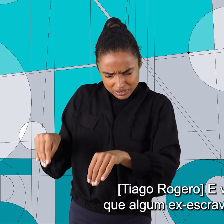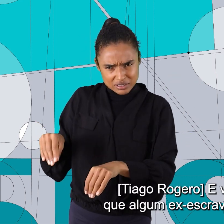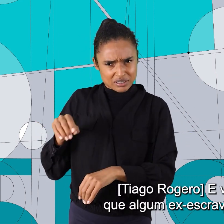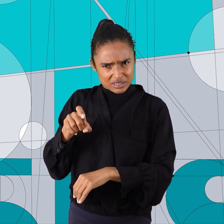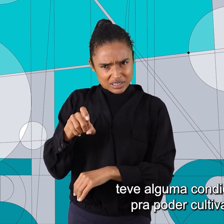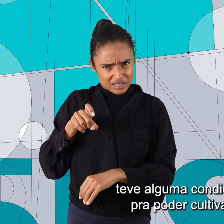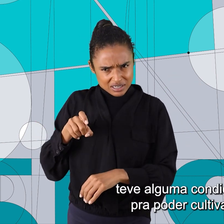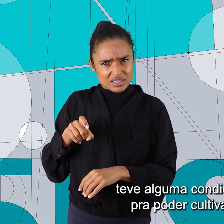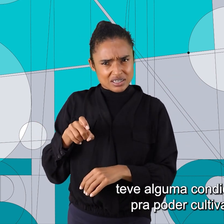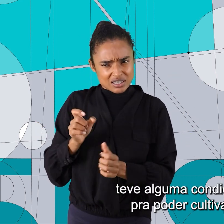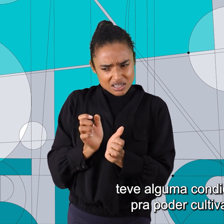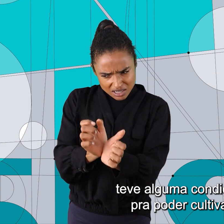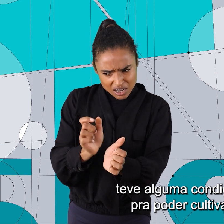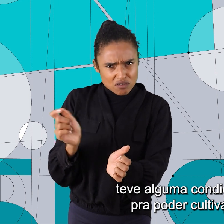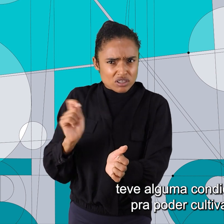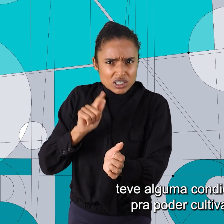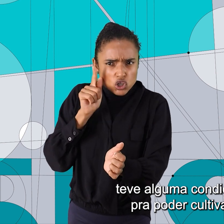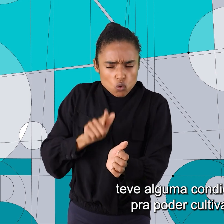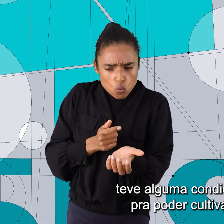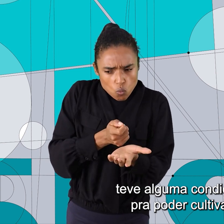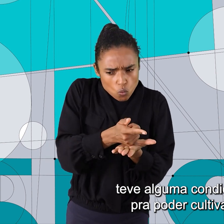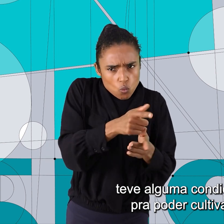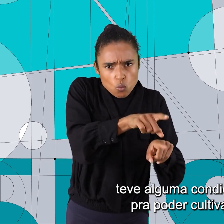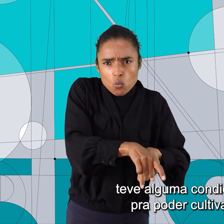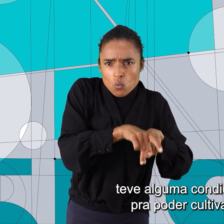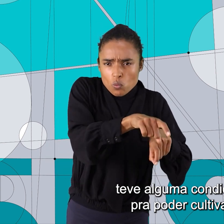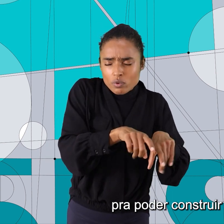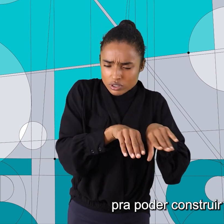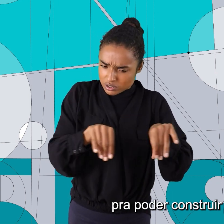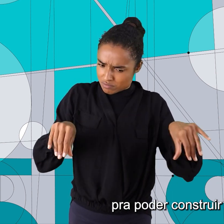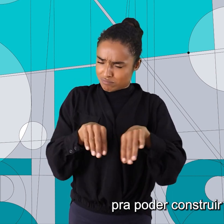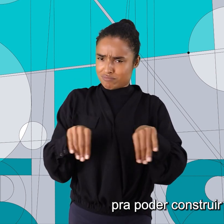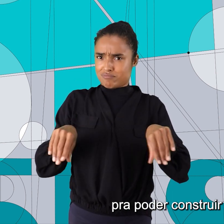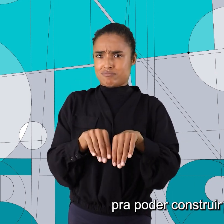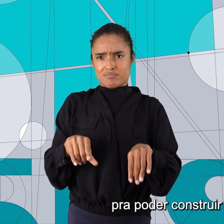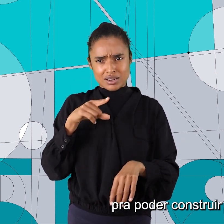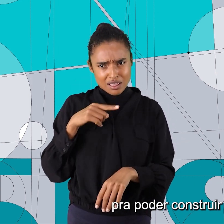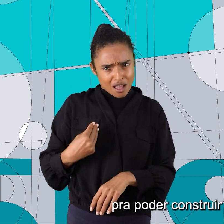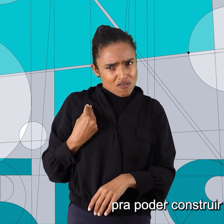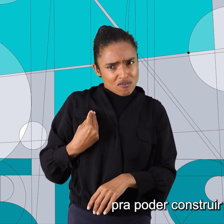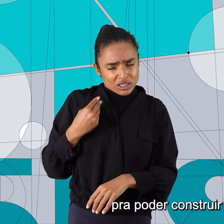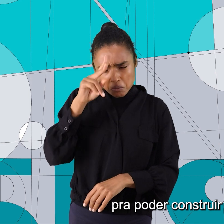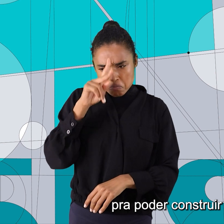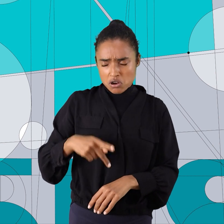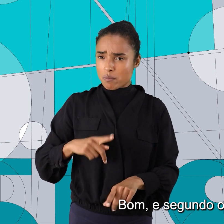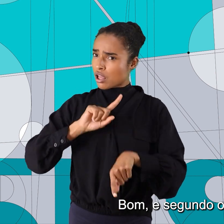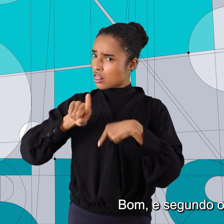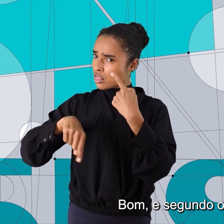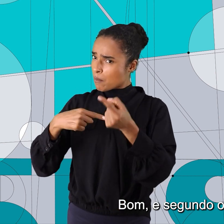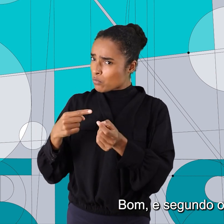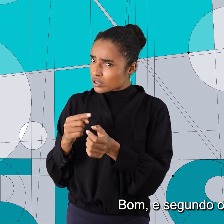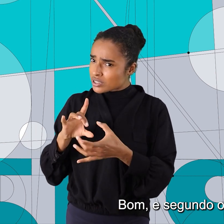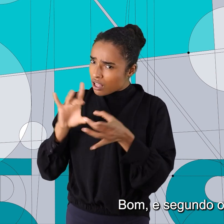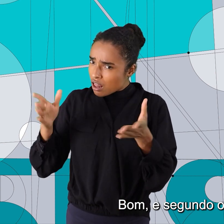-escravizado negro teve alguma condição assim para poder cultivar terra, para poder construir uma vida? Bom,